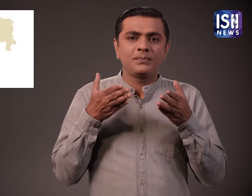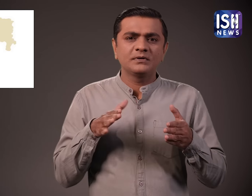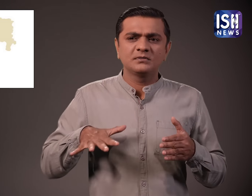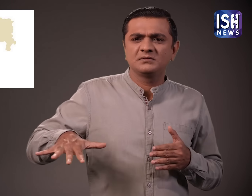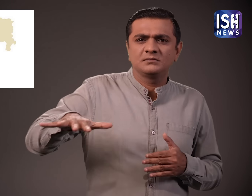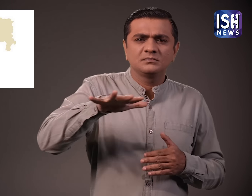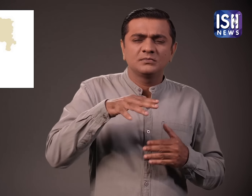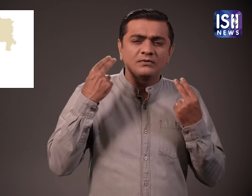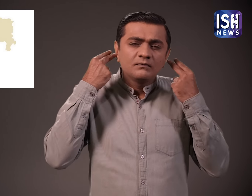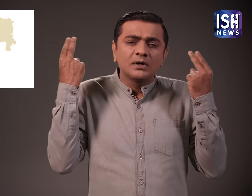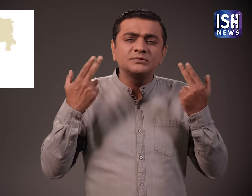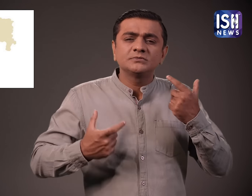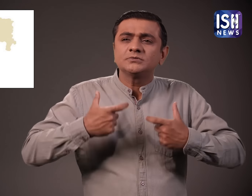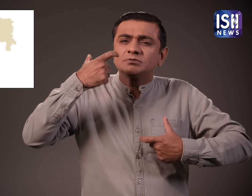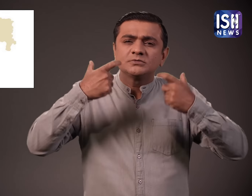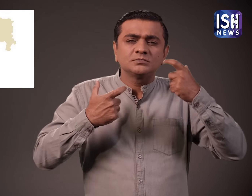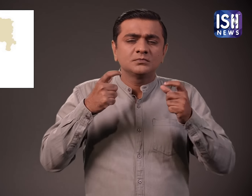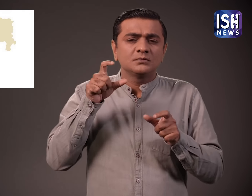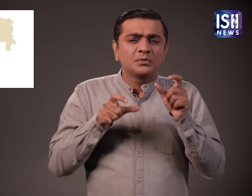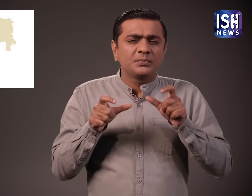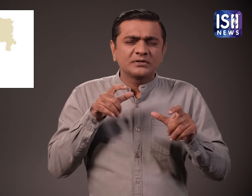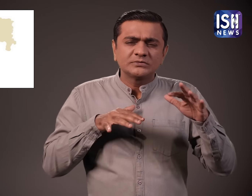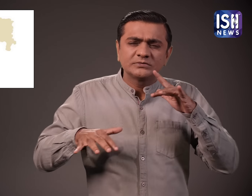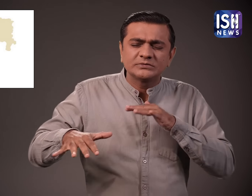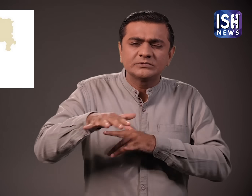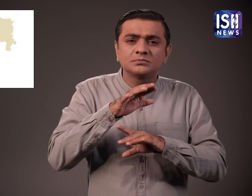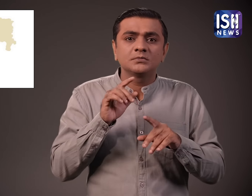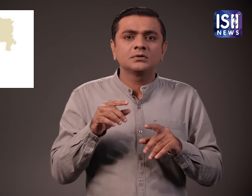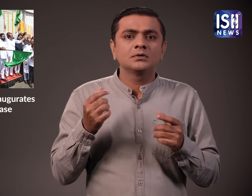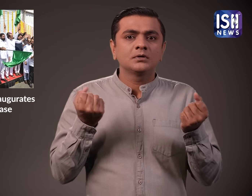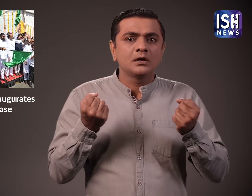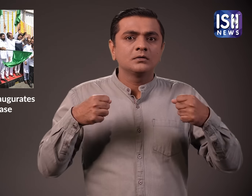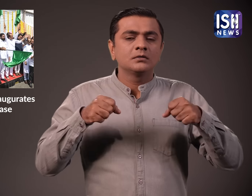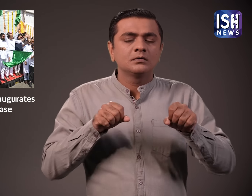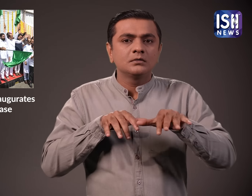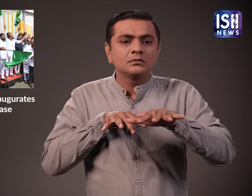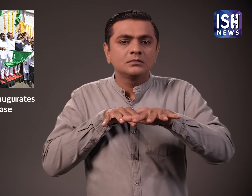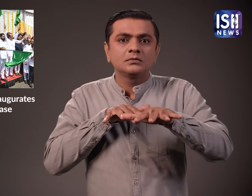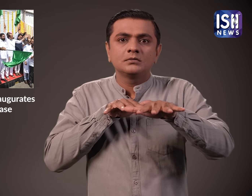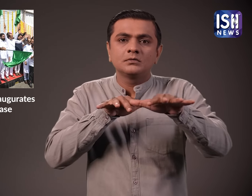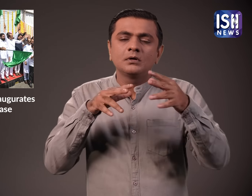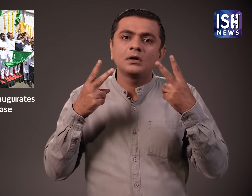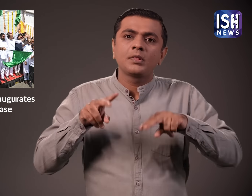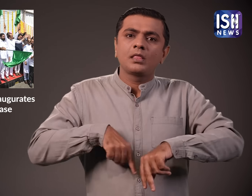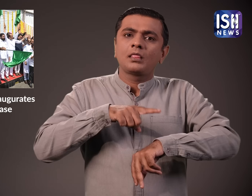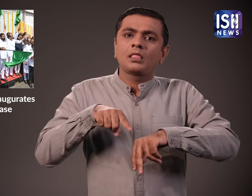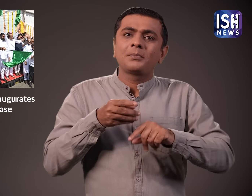बुंबई अपनी उची इमारतों, भीड और यातायात के लिए जाना जाता है जो एक बड़ा मुद्दा बनता जा रहा है क्योंकि